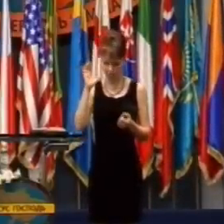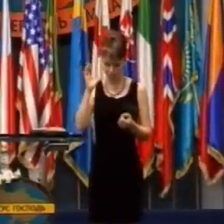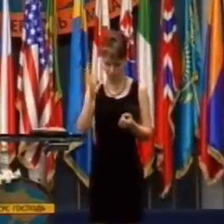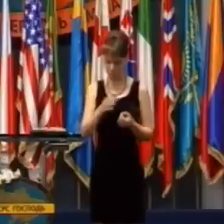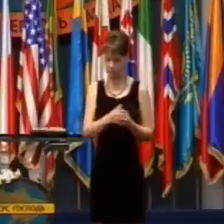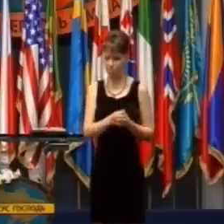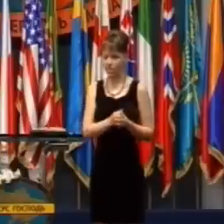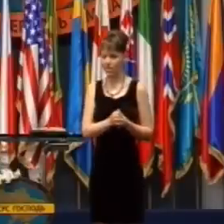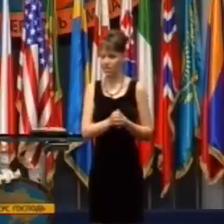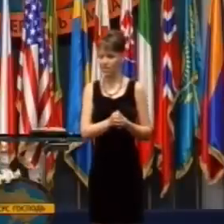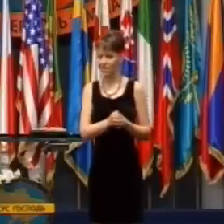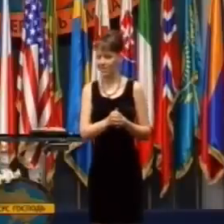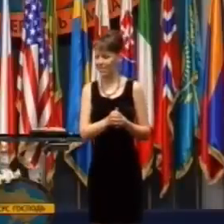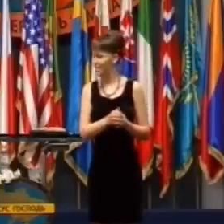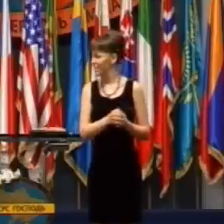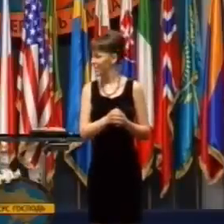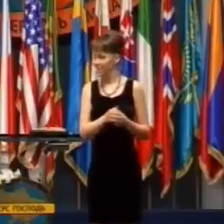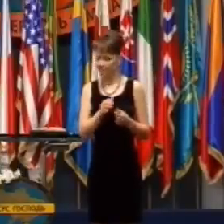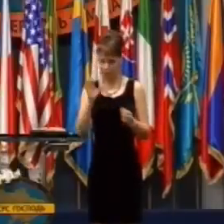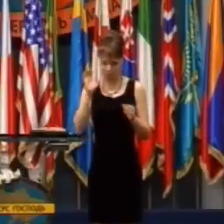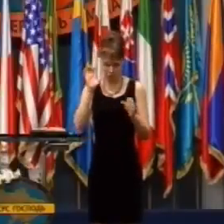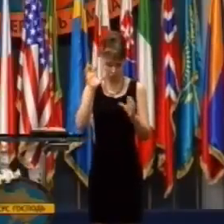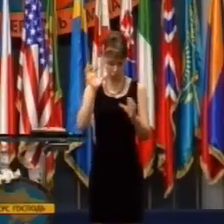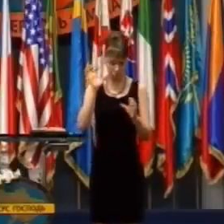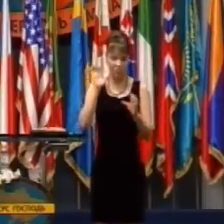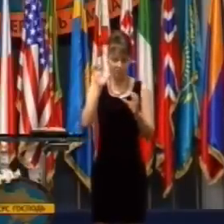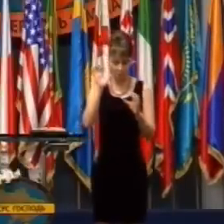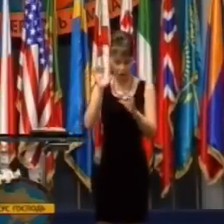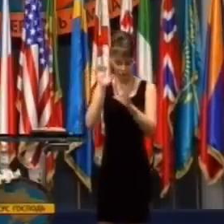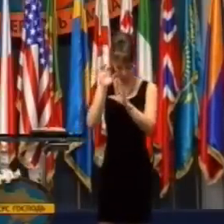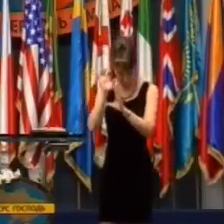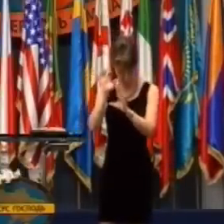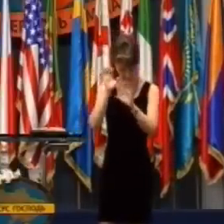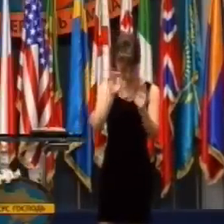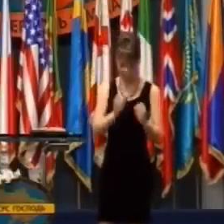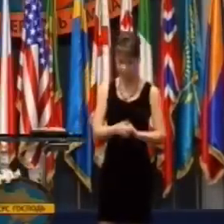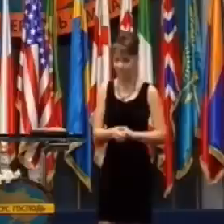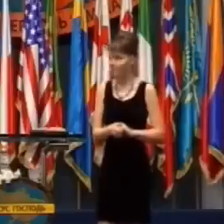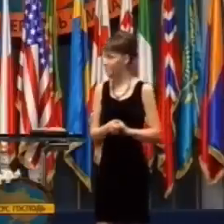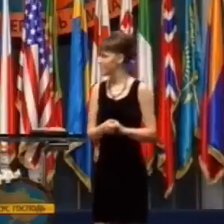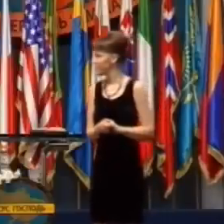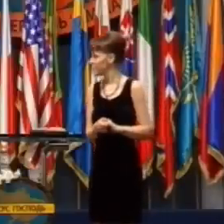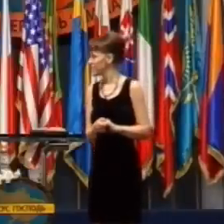mal videokameru a začal to celé natáčať.